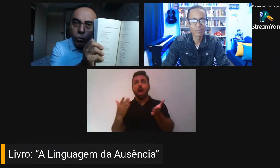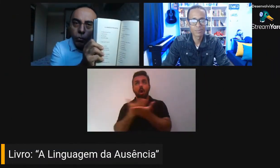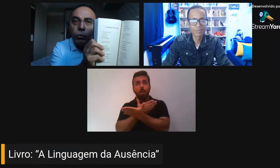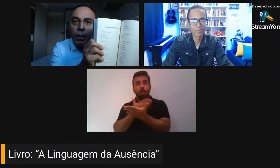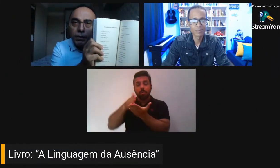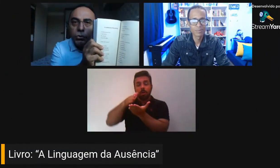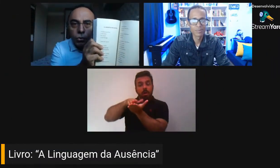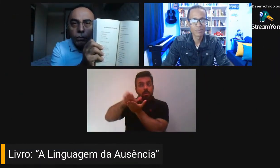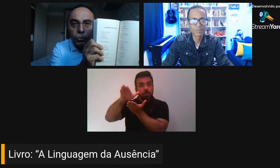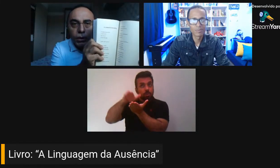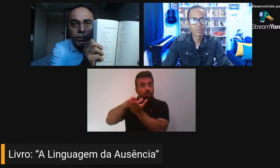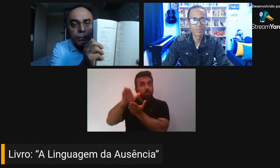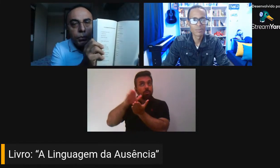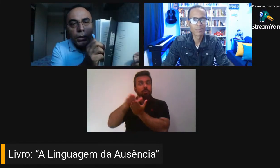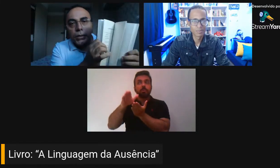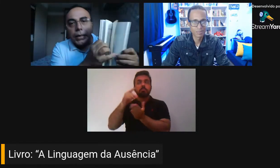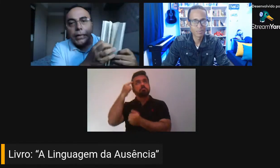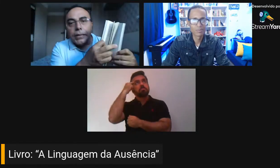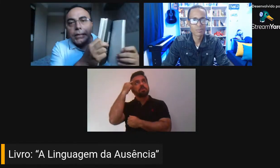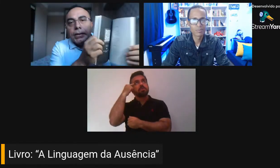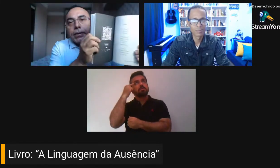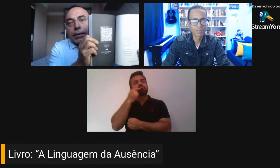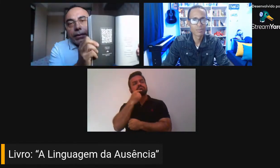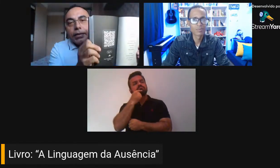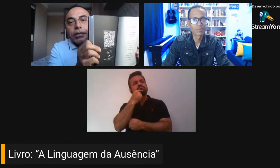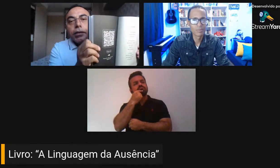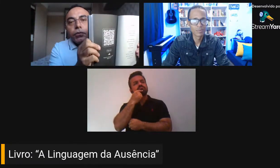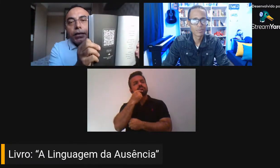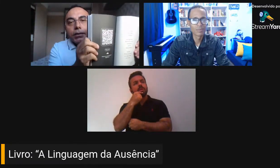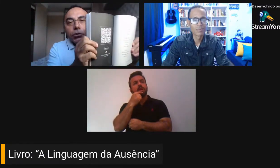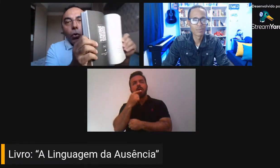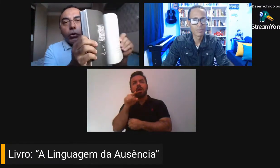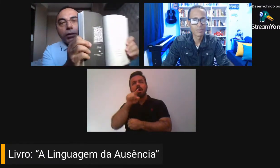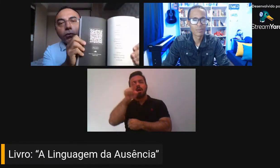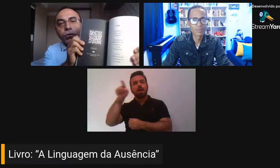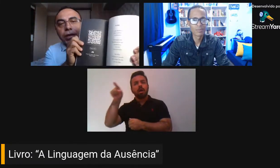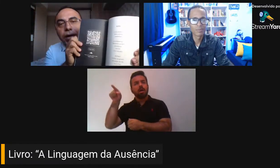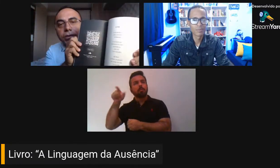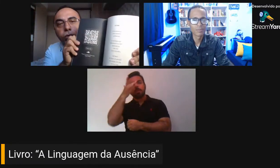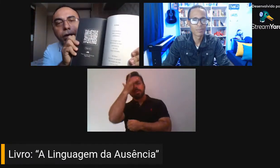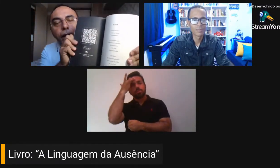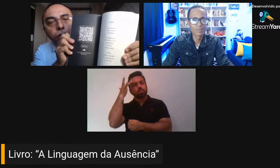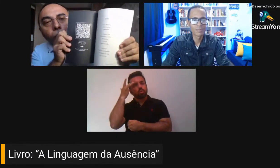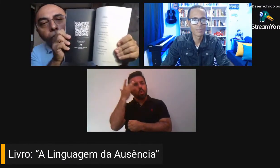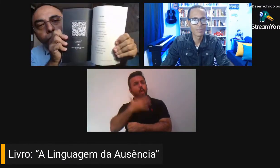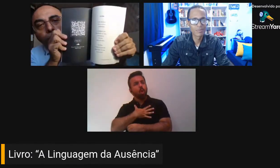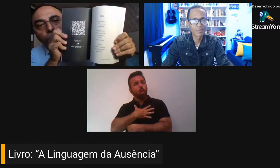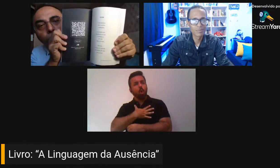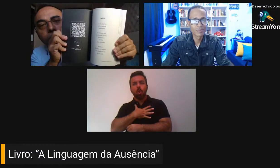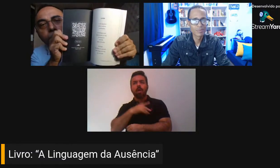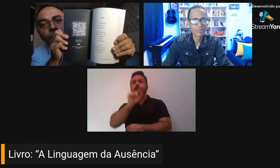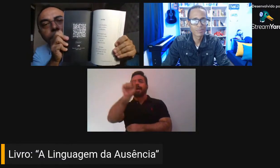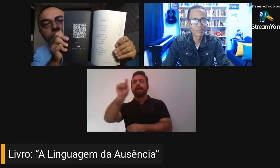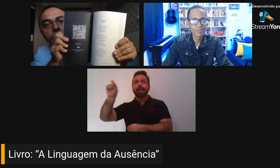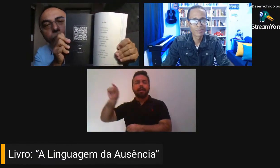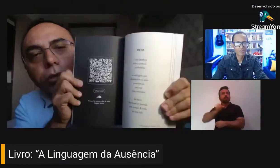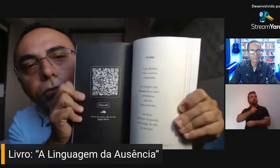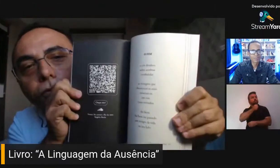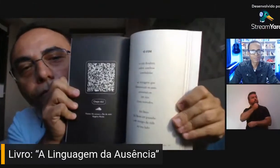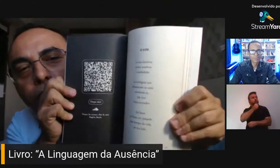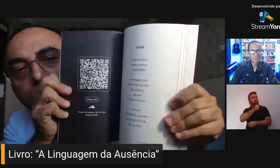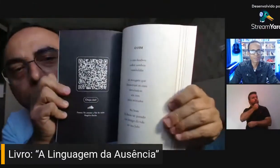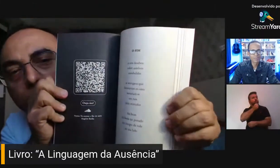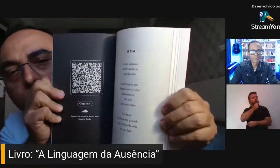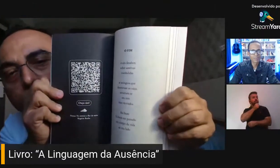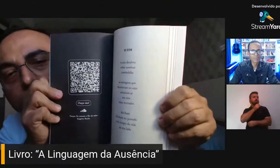público mais idoso, por exemplo. E esse livro traz isso. Outra novidade é o QR Code. Algumas páginas do